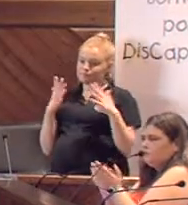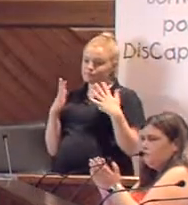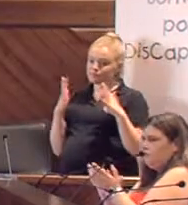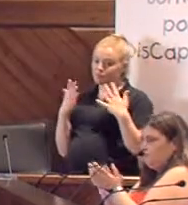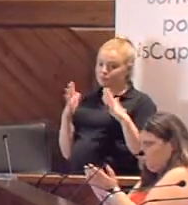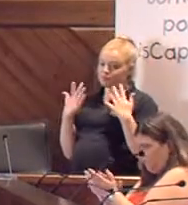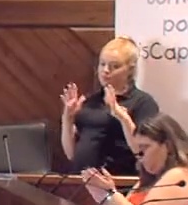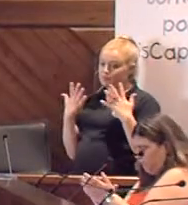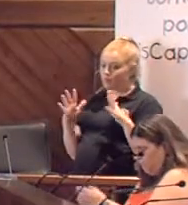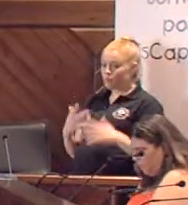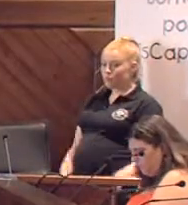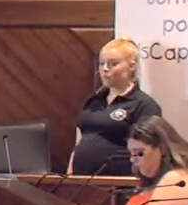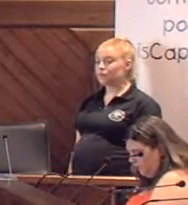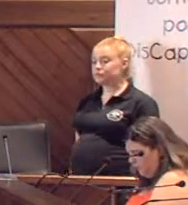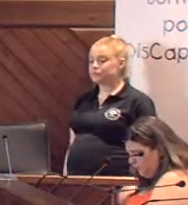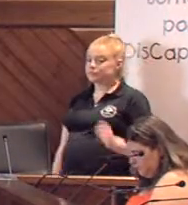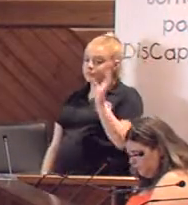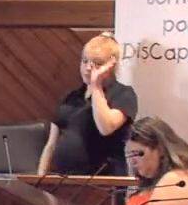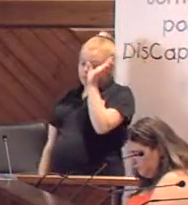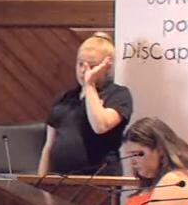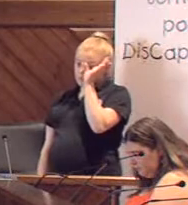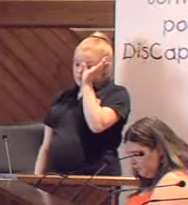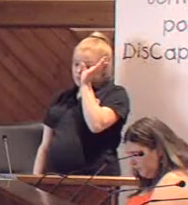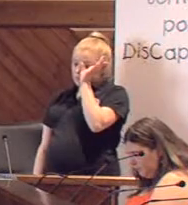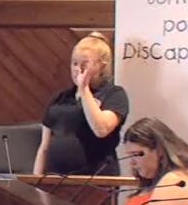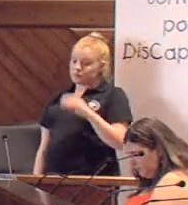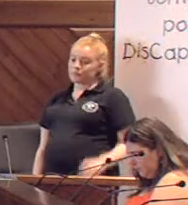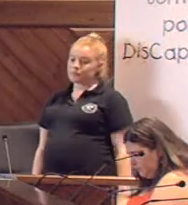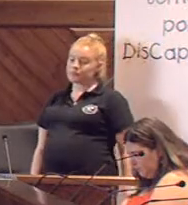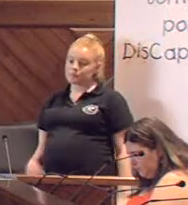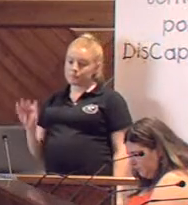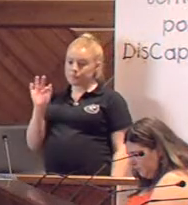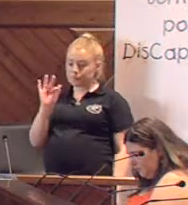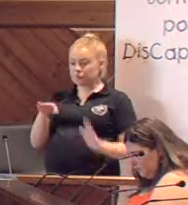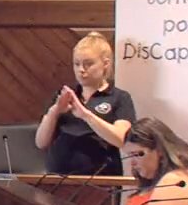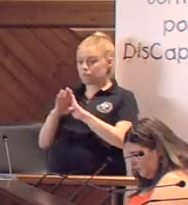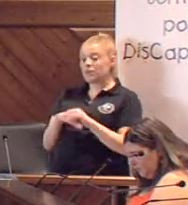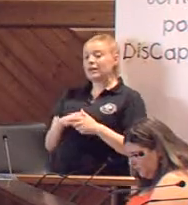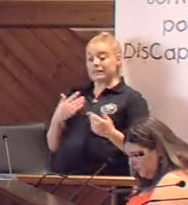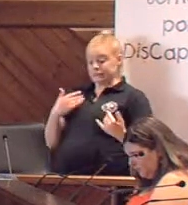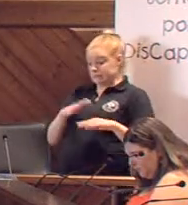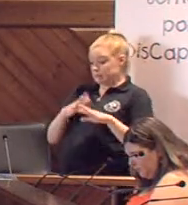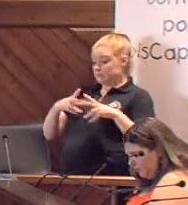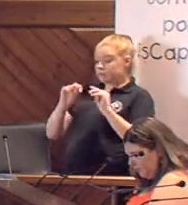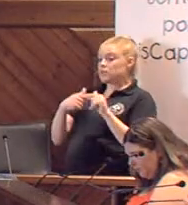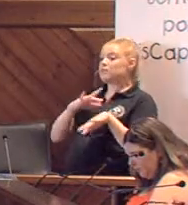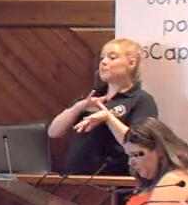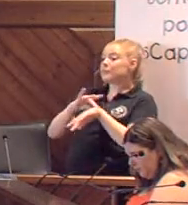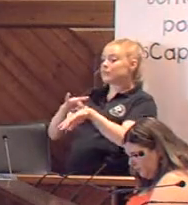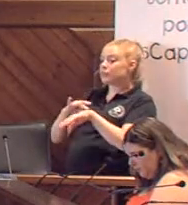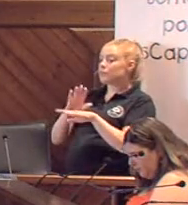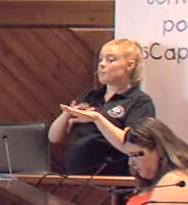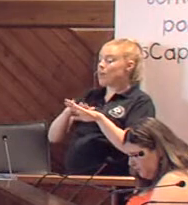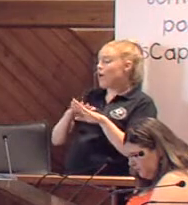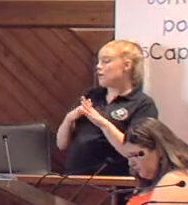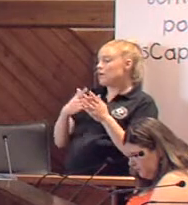Vuelvo hablar yo. Vuelvo a hablar yo. Para finalizar, se nos ocurre una invitación a tener en cuenta